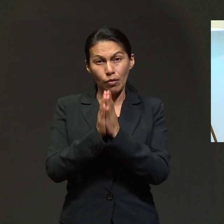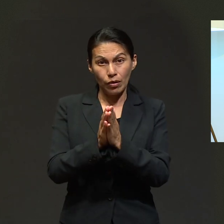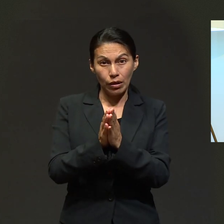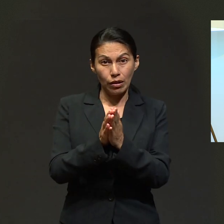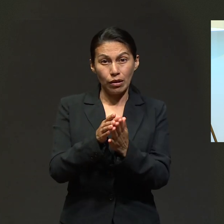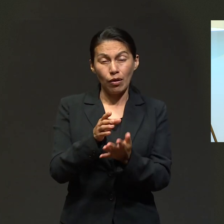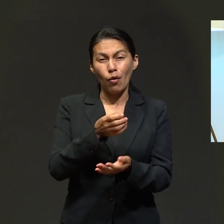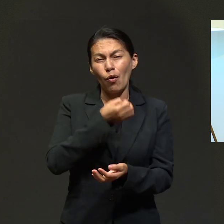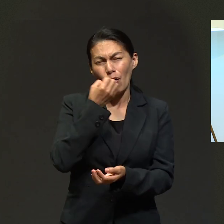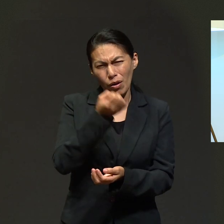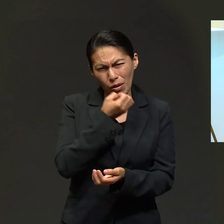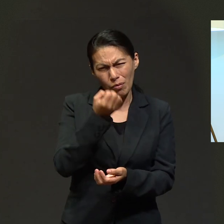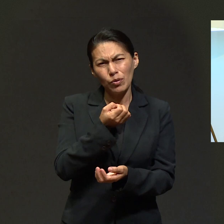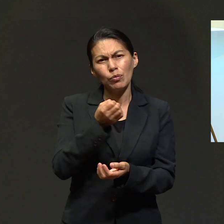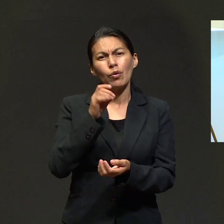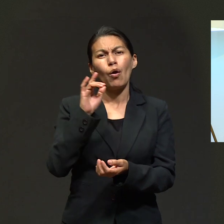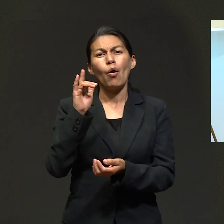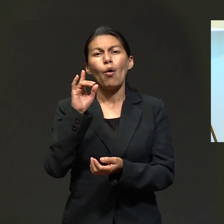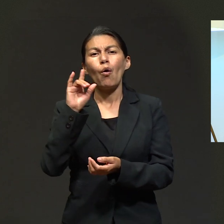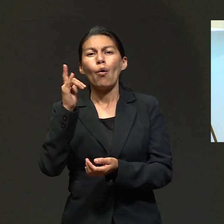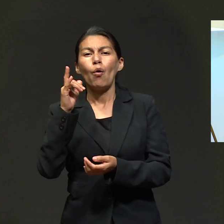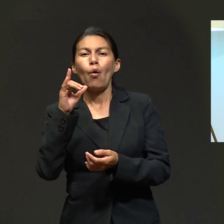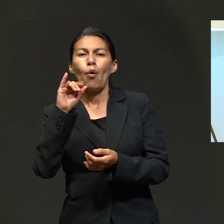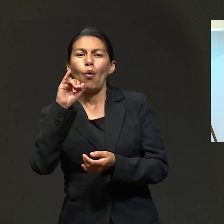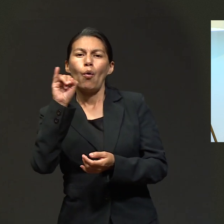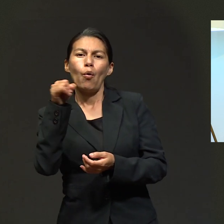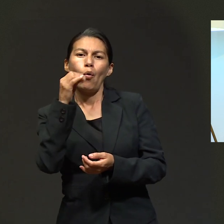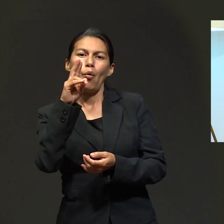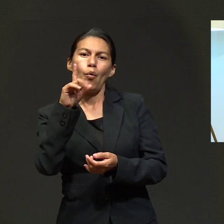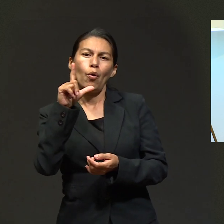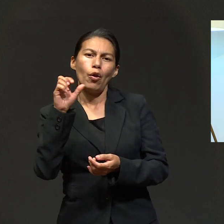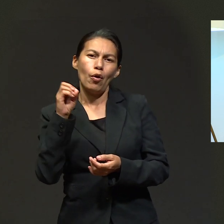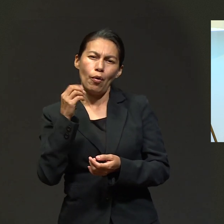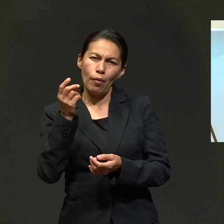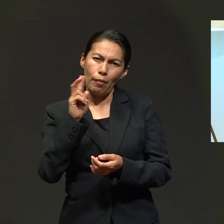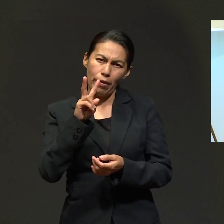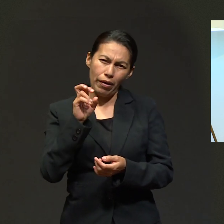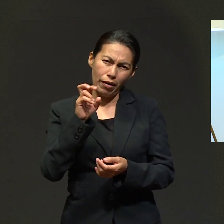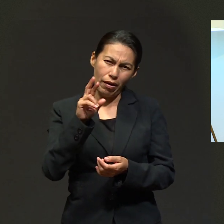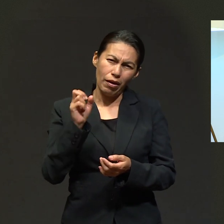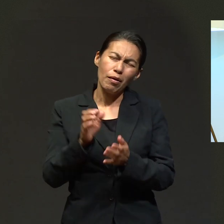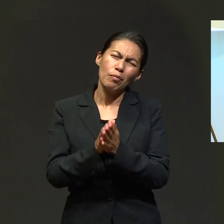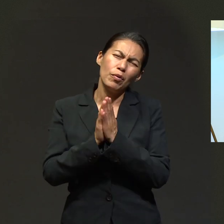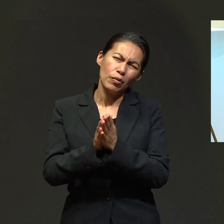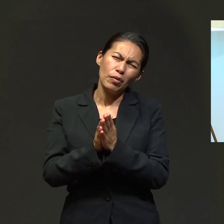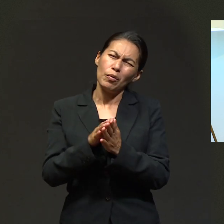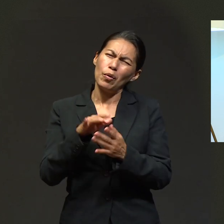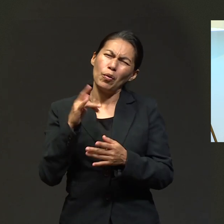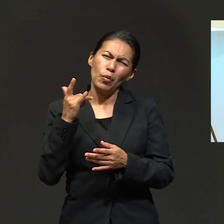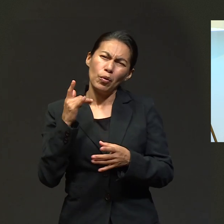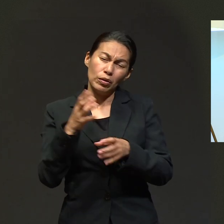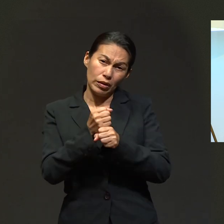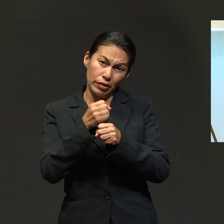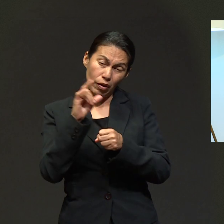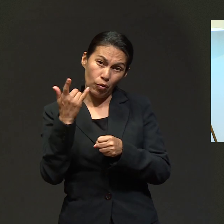Vera, quien tiene necesidad de nuestras oraciones, está pasando por situaciones de cáncer